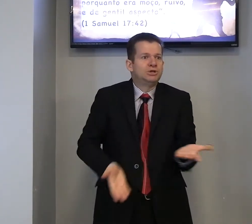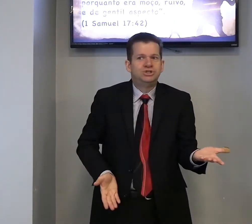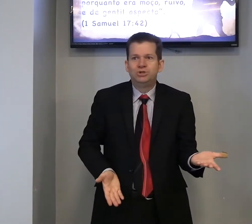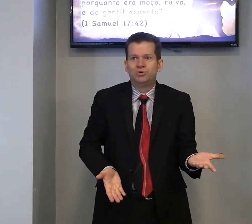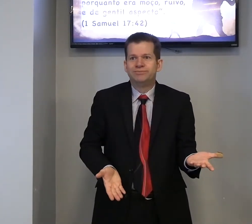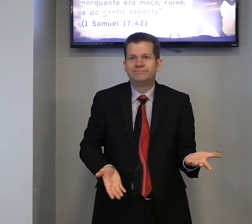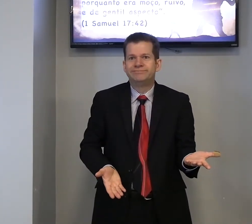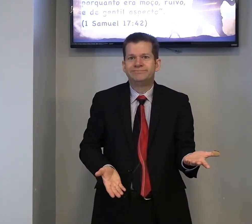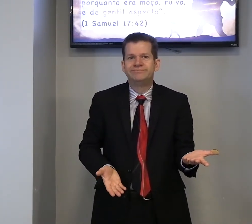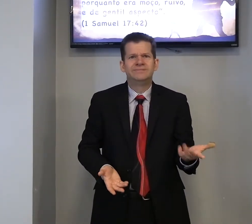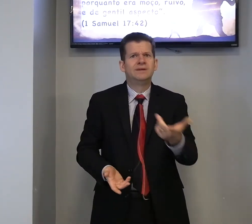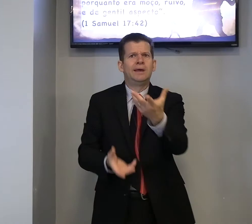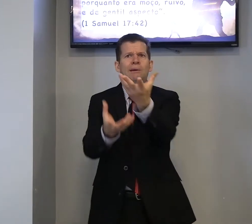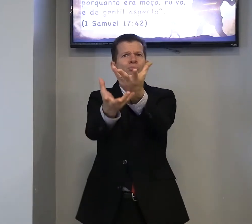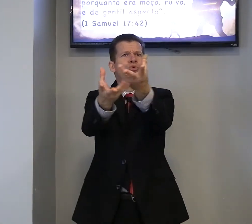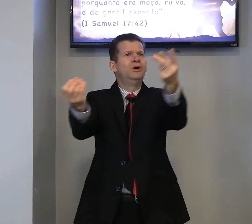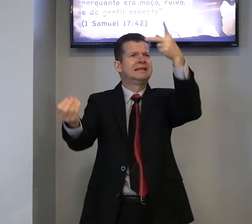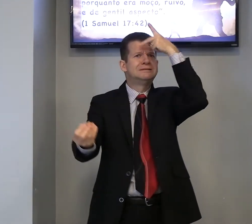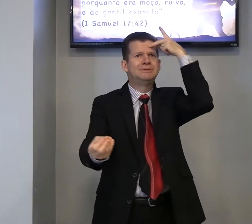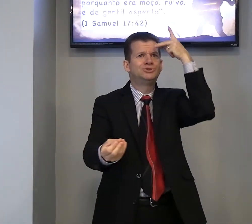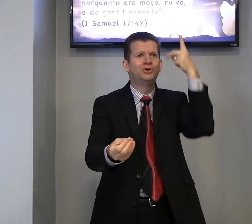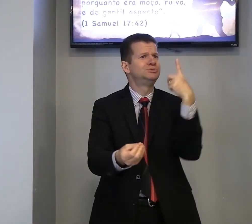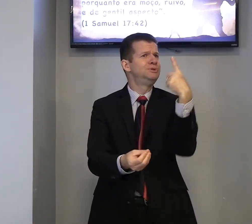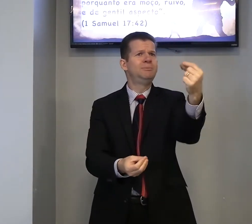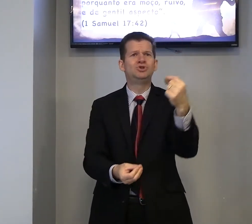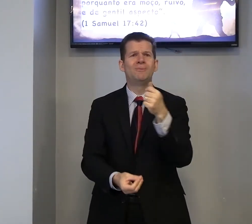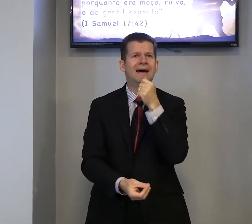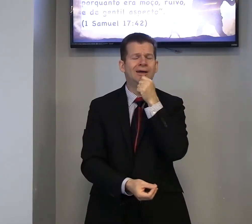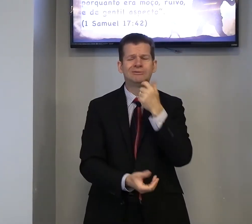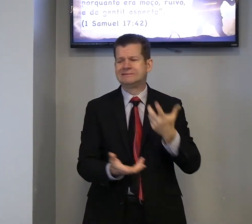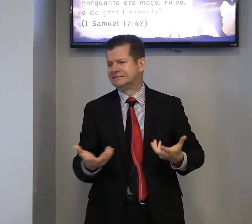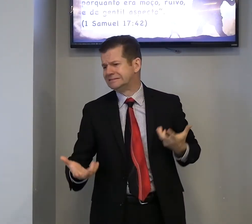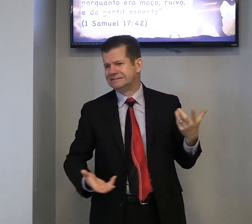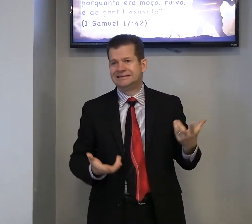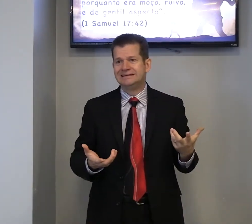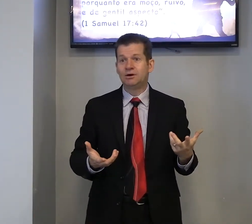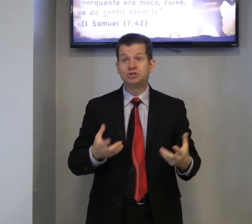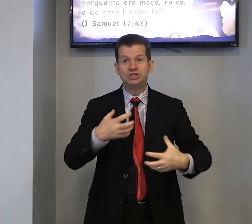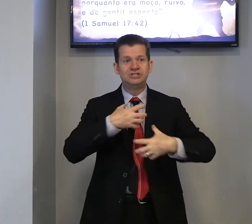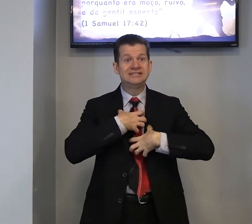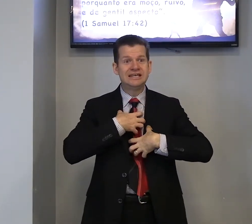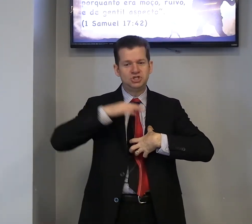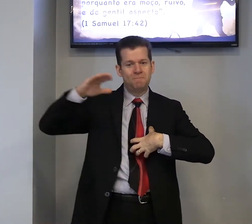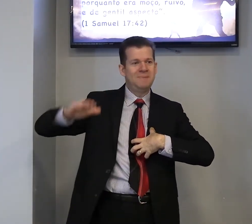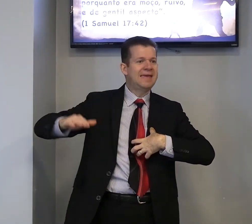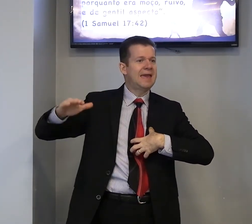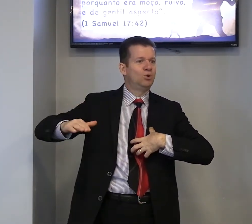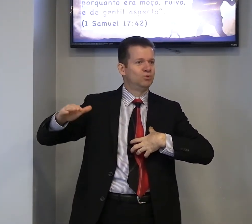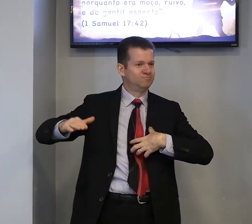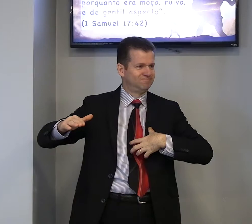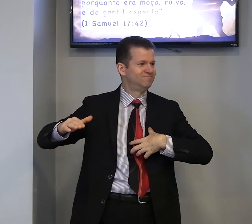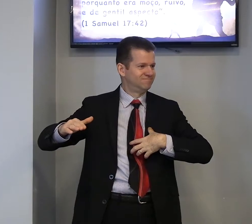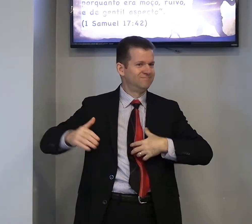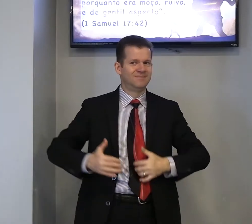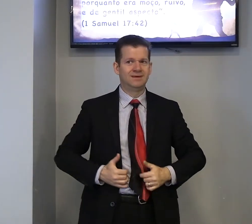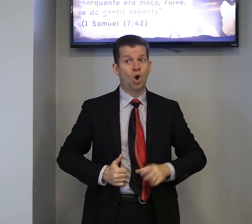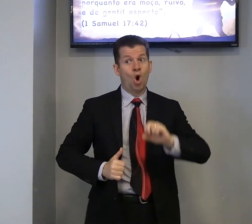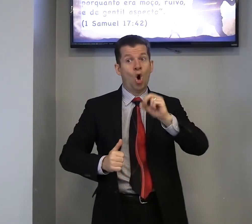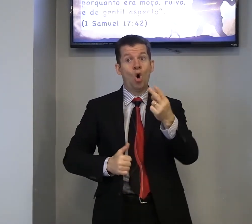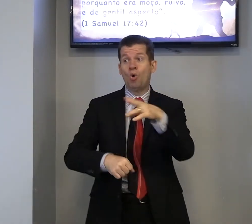perdido, muitas pessoas, não me chamaram, então, a gente se sente, pequeno, ou,